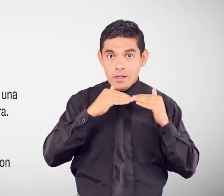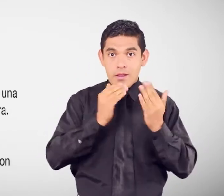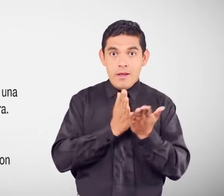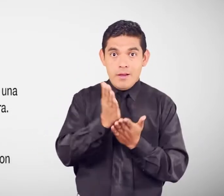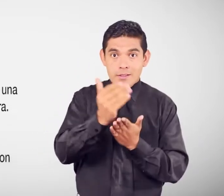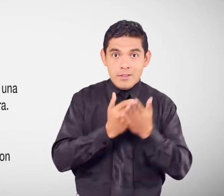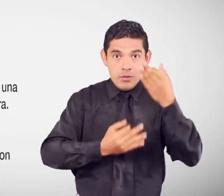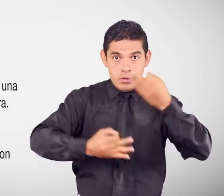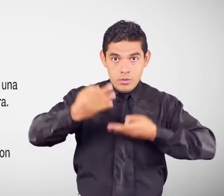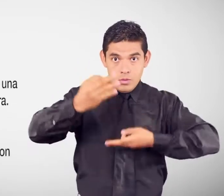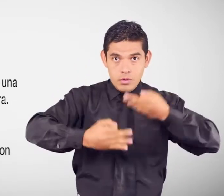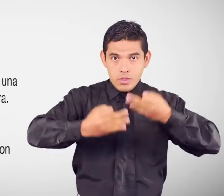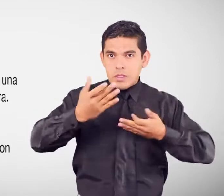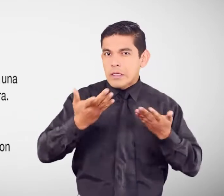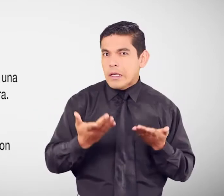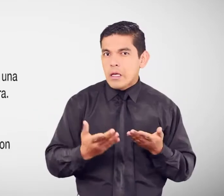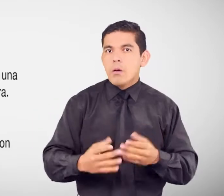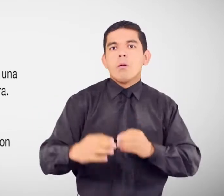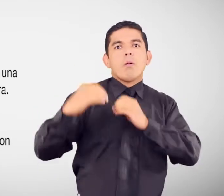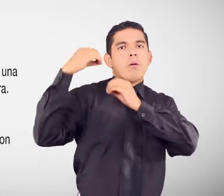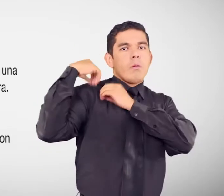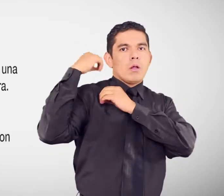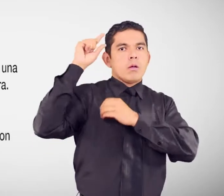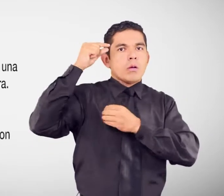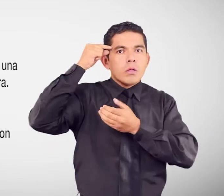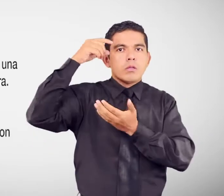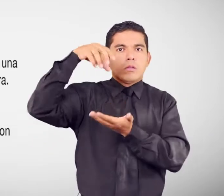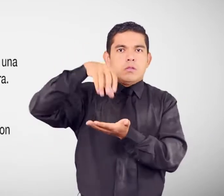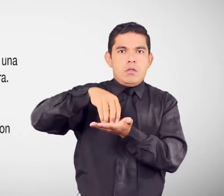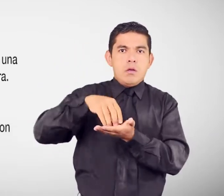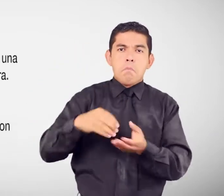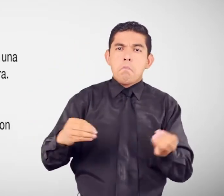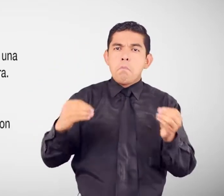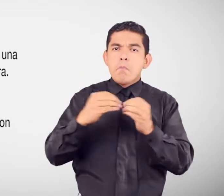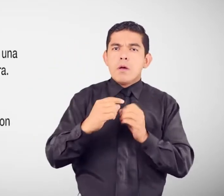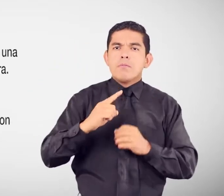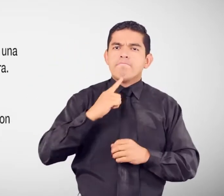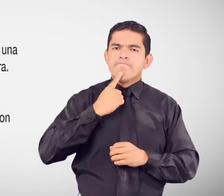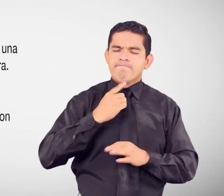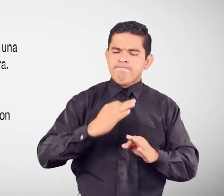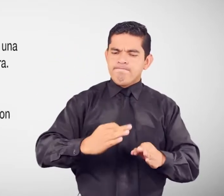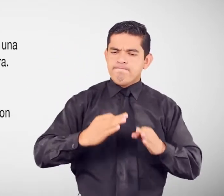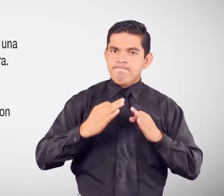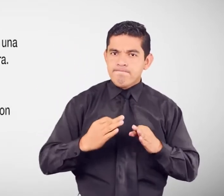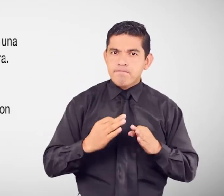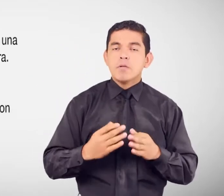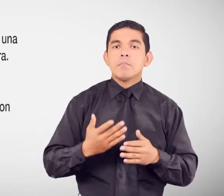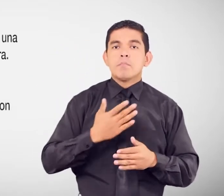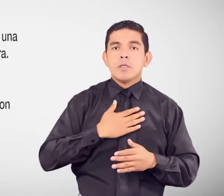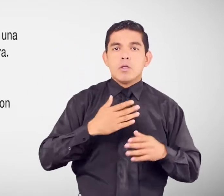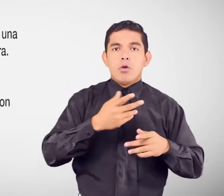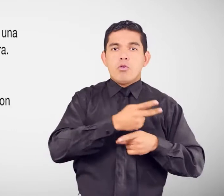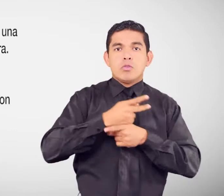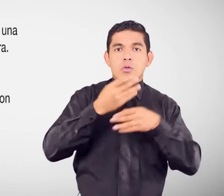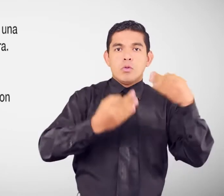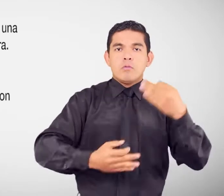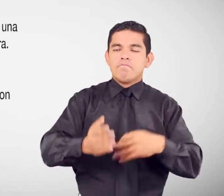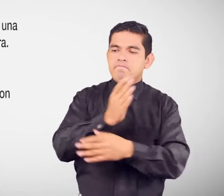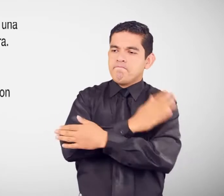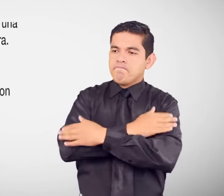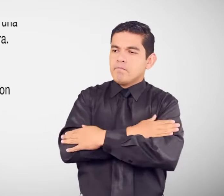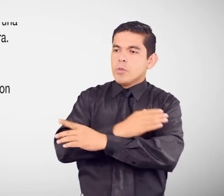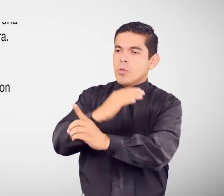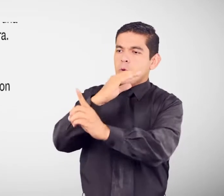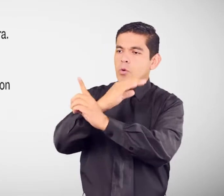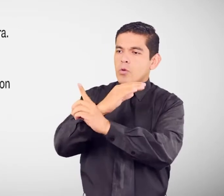servicio de justicia es una obligación del Estado y una convicción del Consejo de la Judicatura. Felicitamos al CONADIS